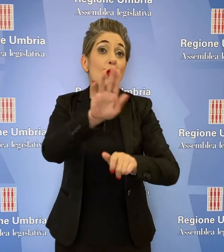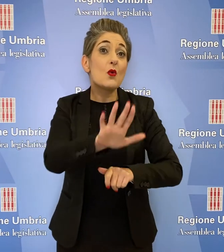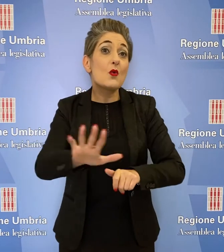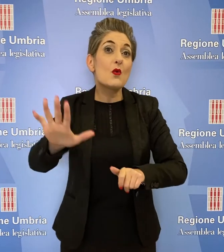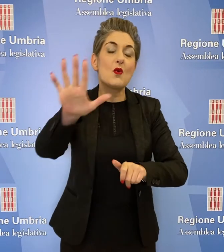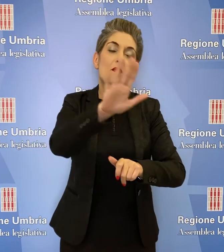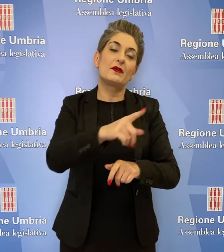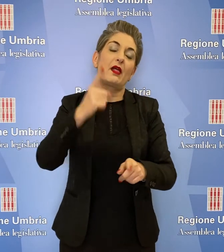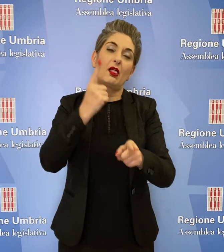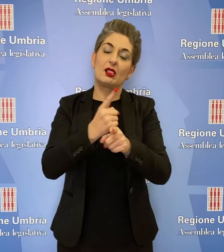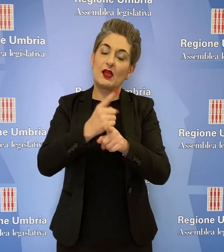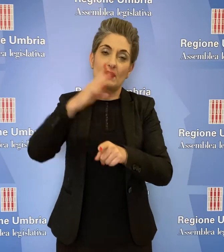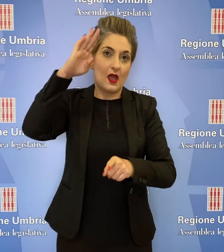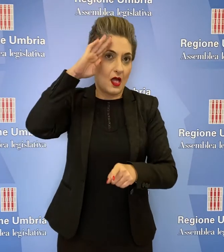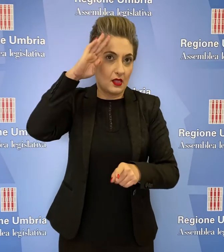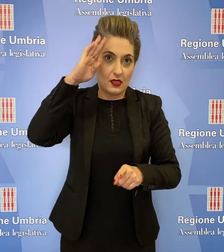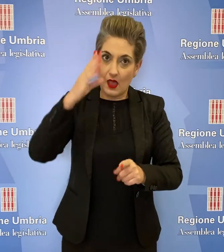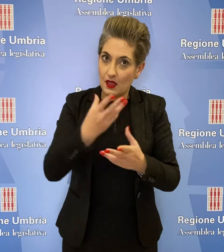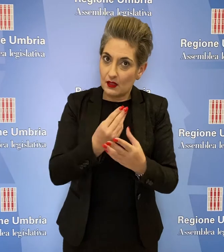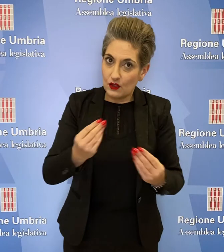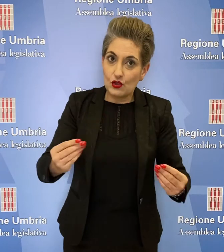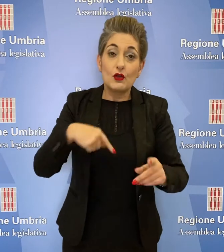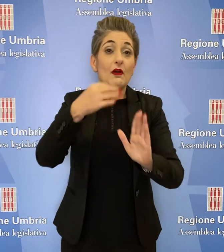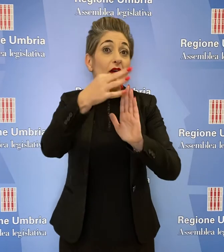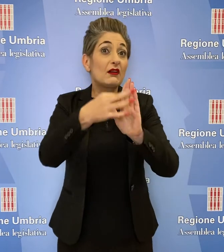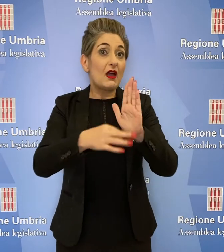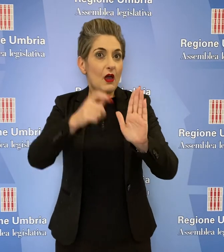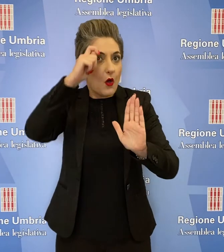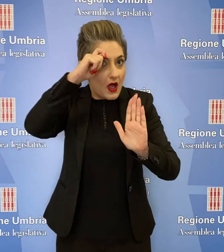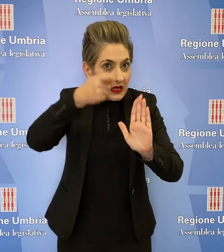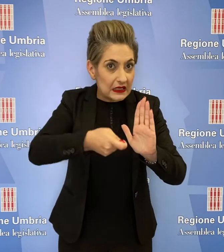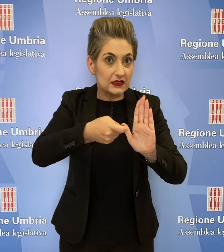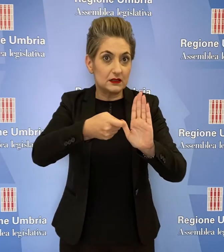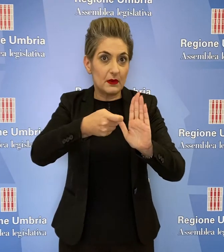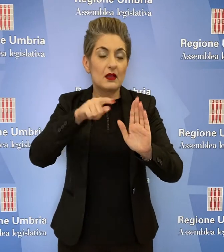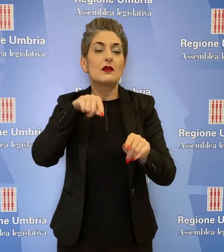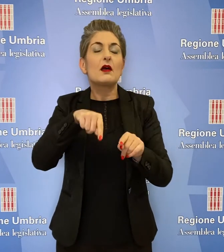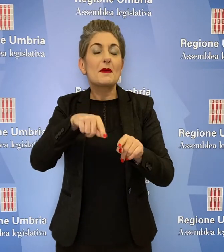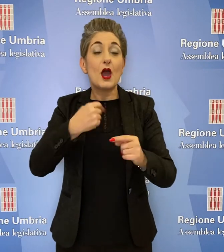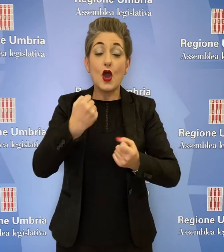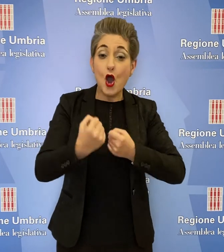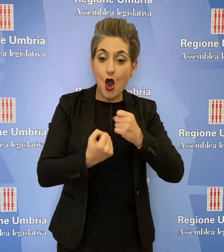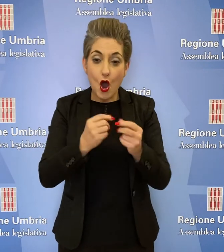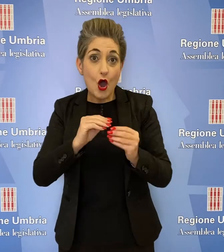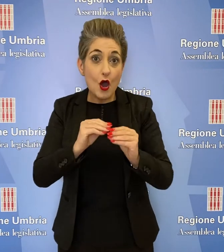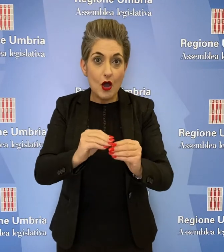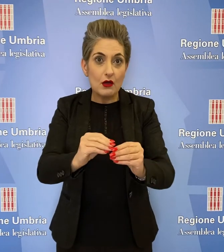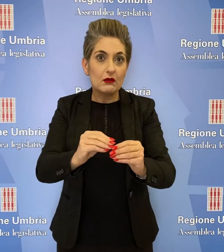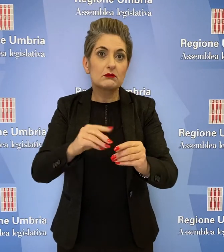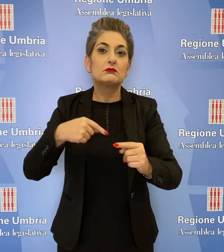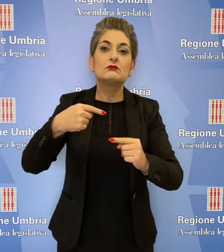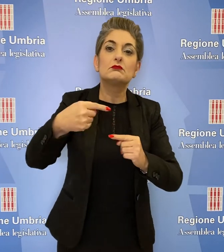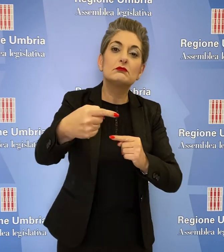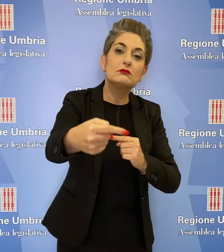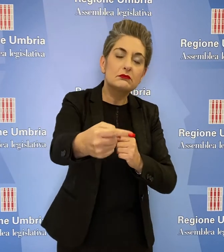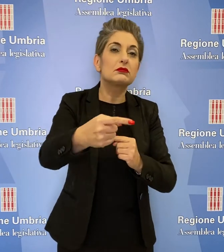vuole massima cautela rispetto delle regole perché ciò andrà a regolamentare la nostra